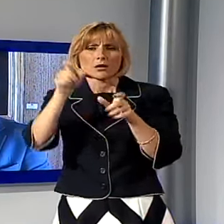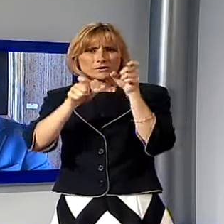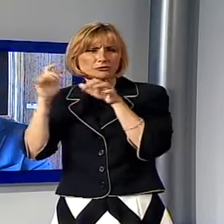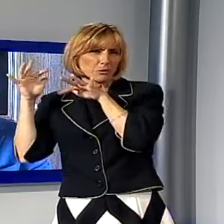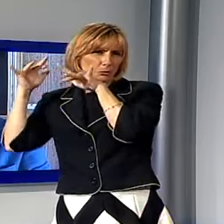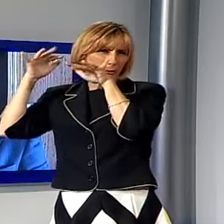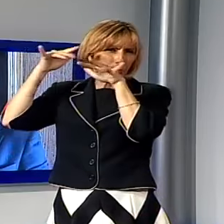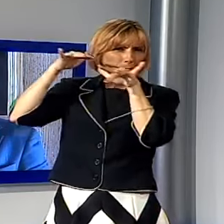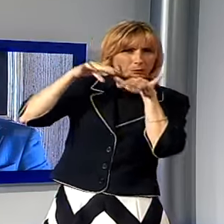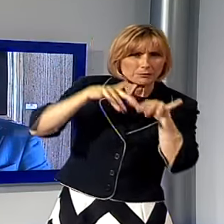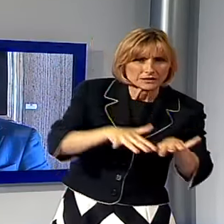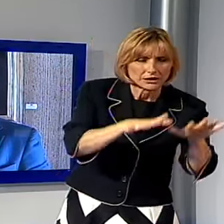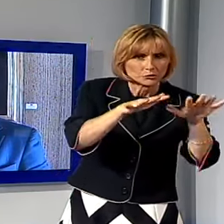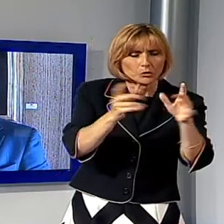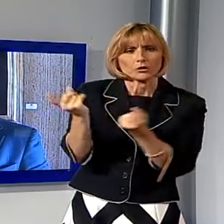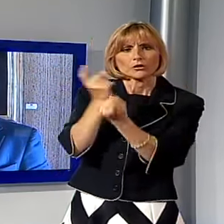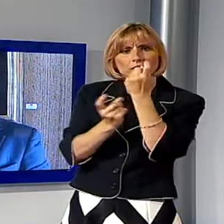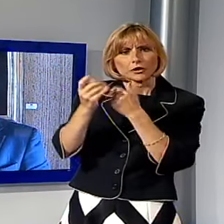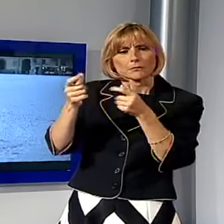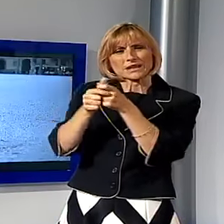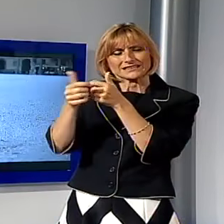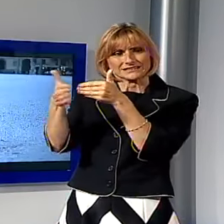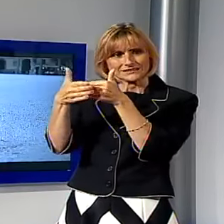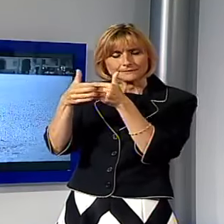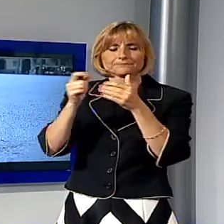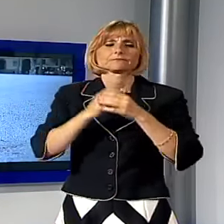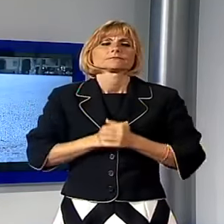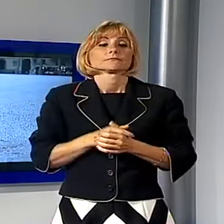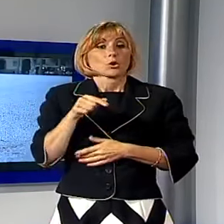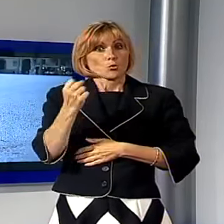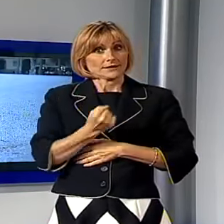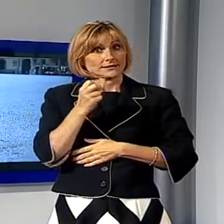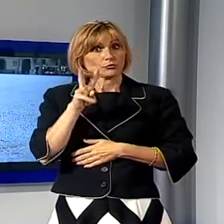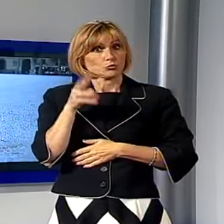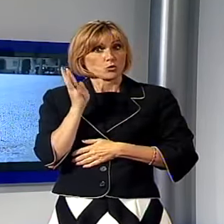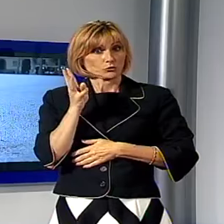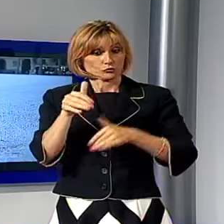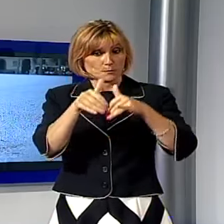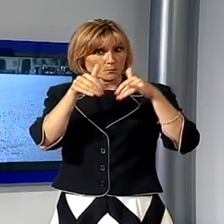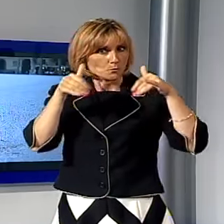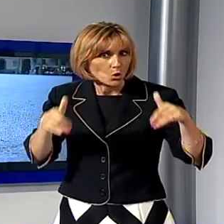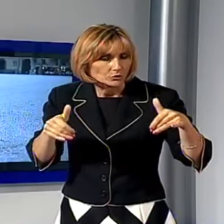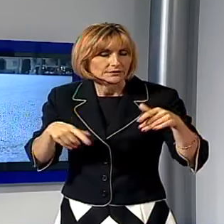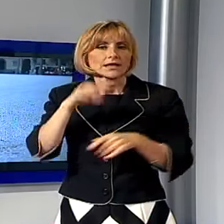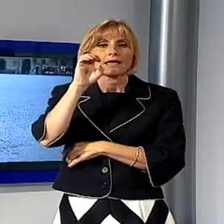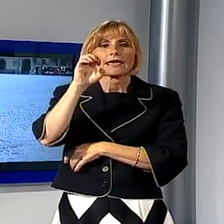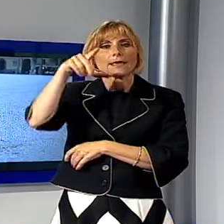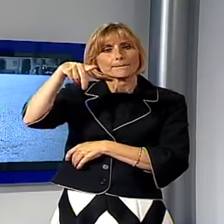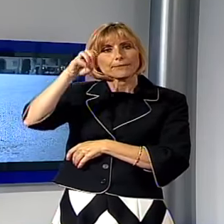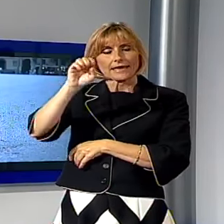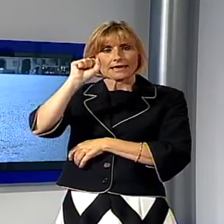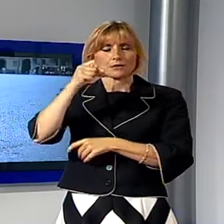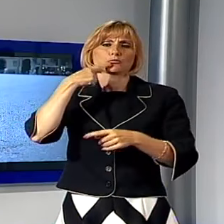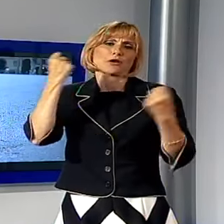sono dai paesi limitrofi Anche quest'anno oltre all'esposizione EPEA proporrà tante iniziative